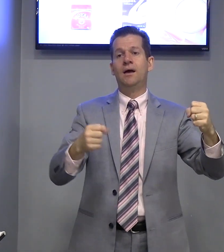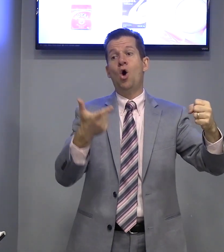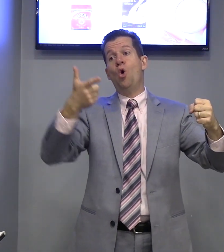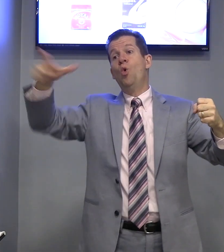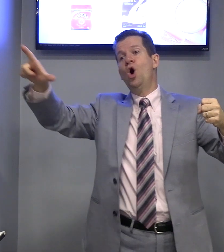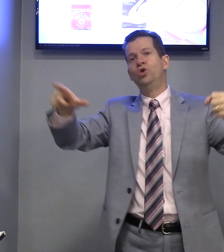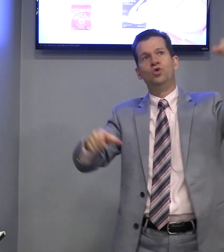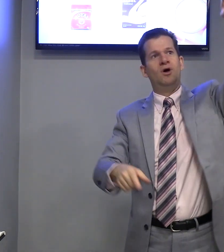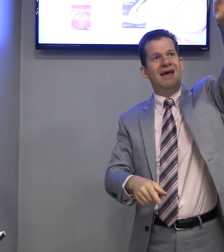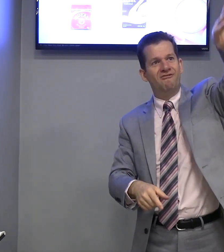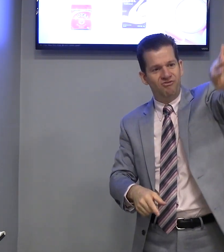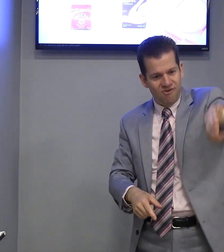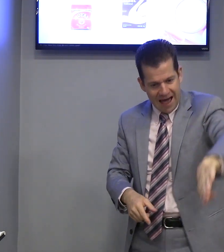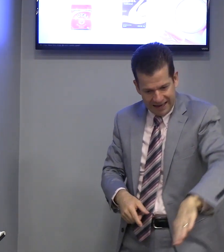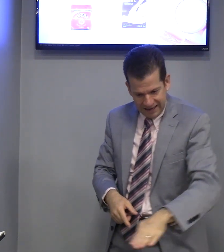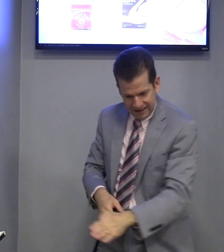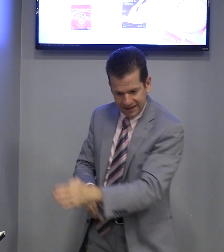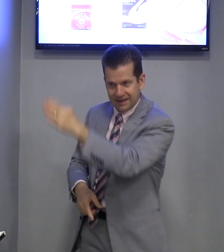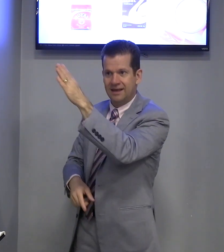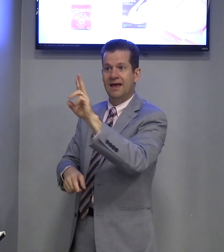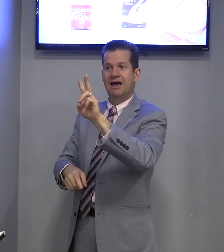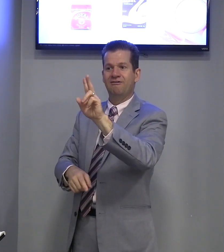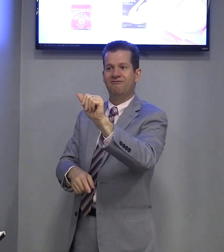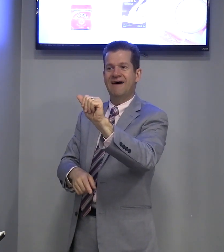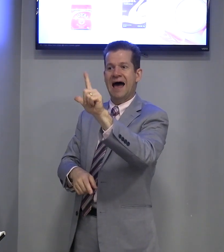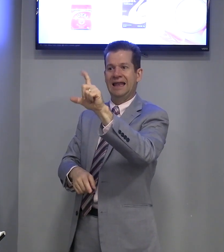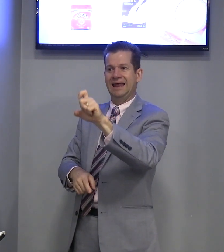O outro. Vale. Vale.